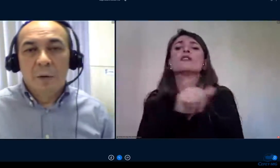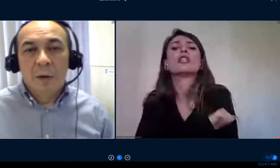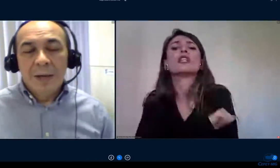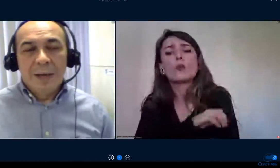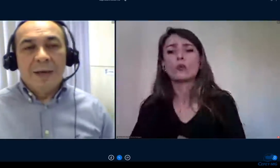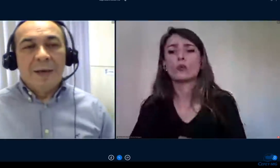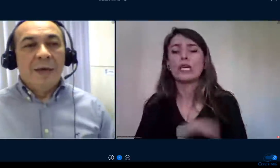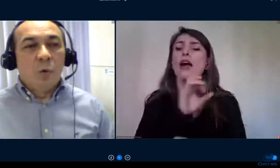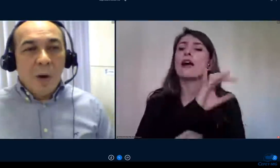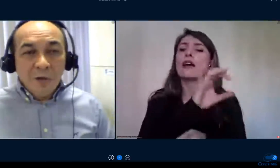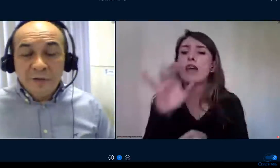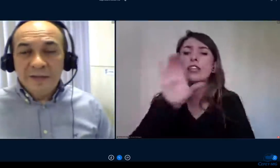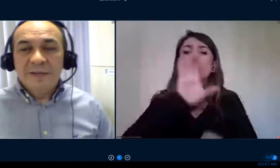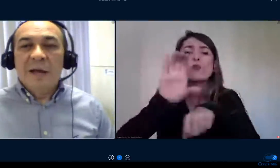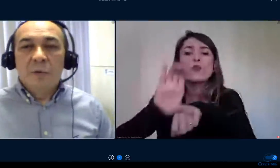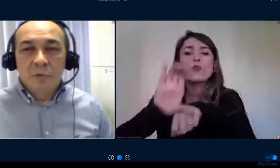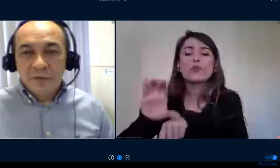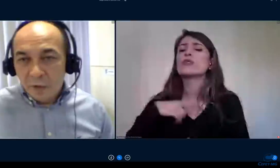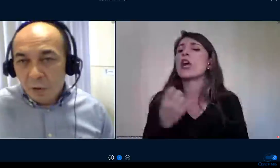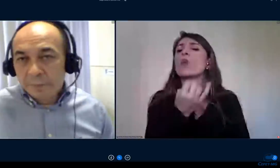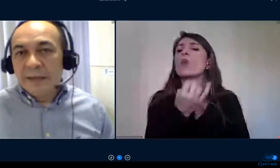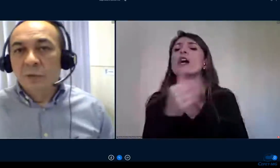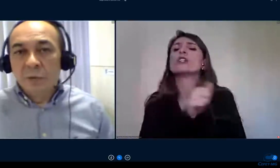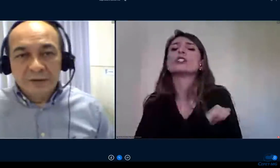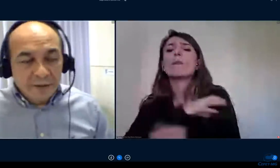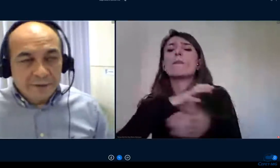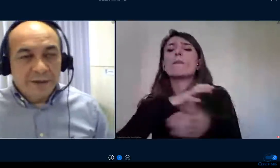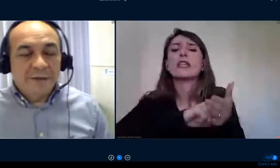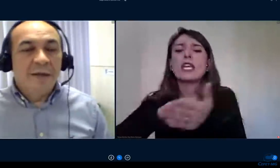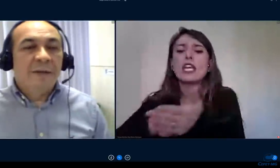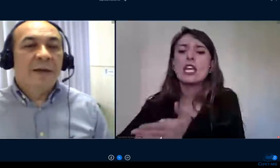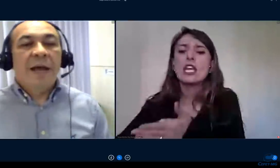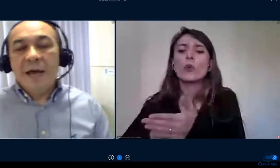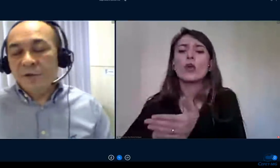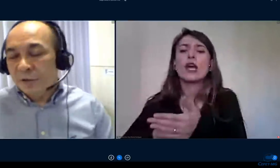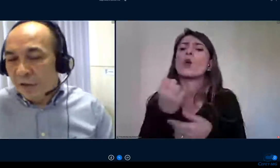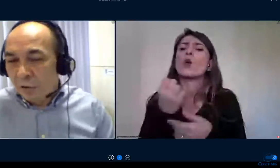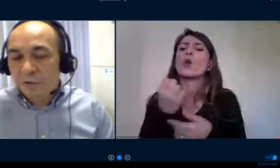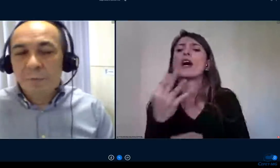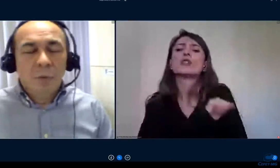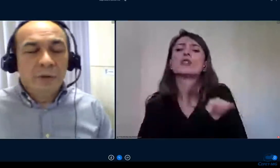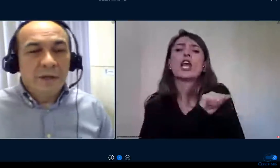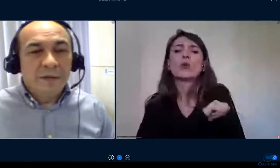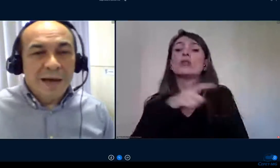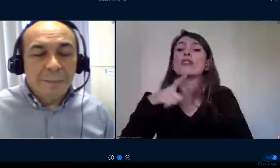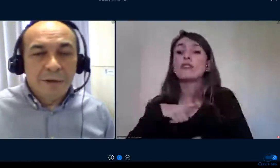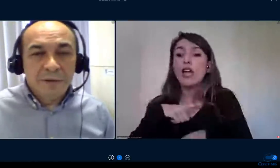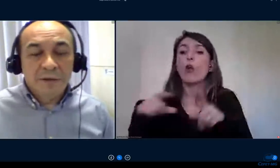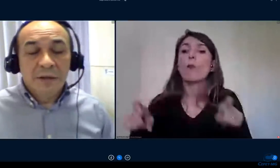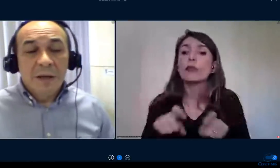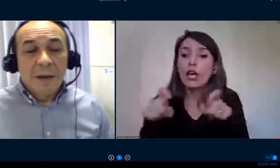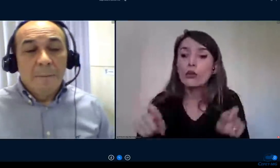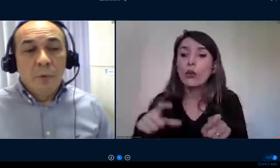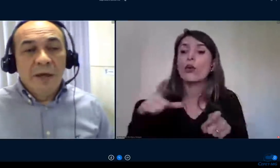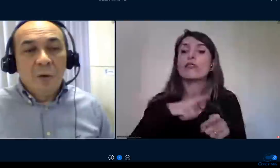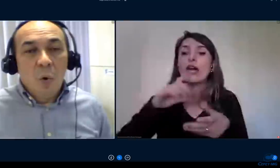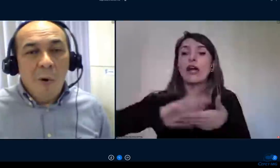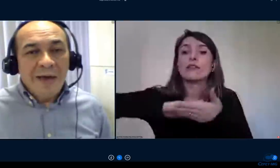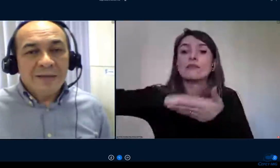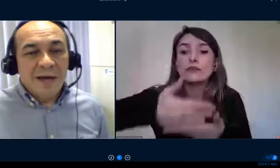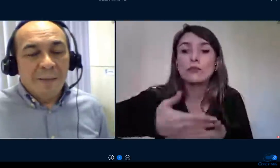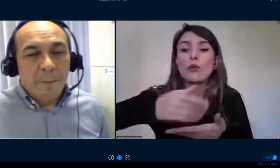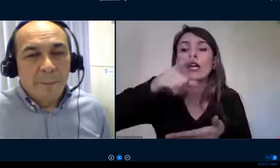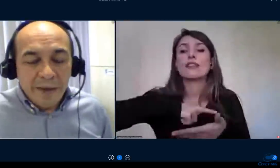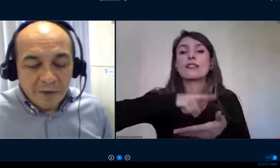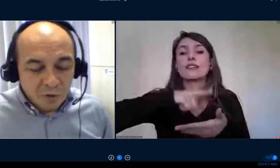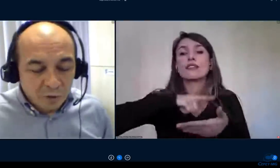superior e quantos desses alunos tem computador tem internet tem notebook tem tablets porque com